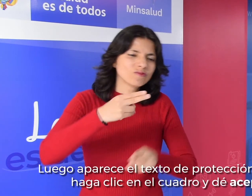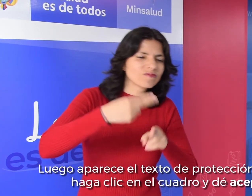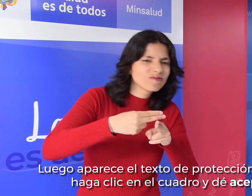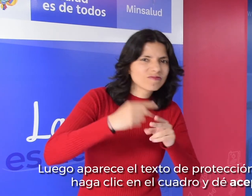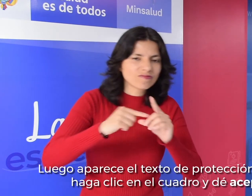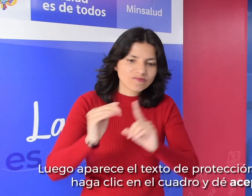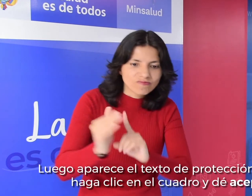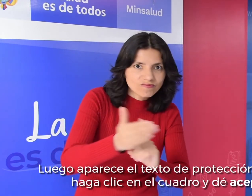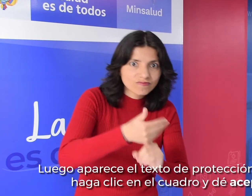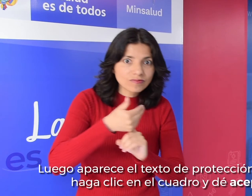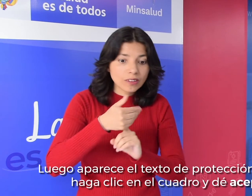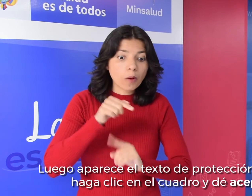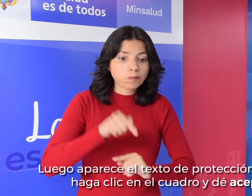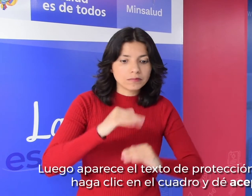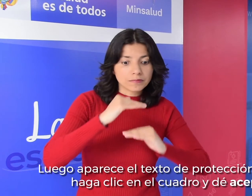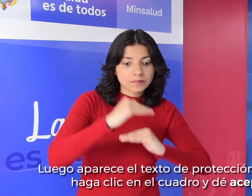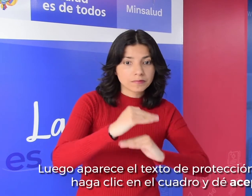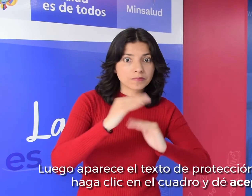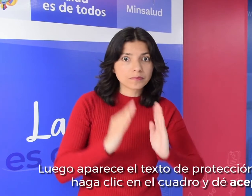clic en el cuadro y dé Aceptar.